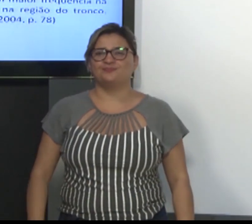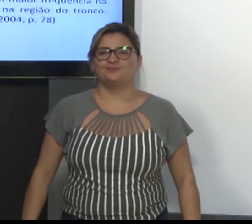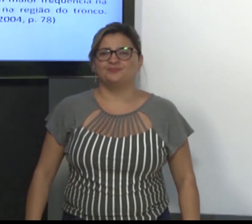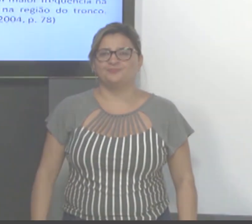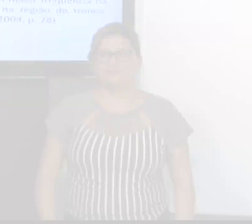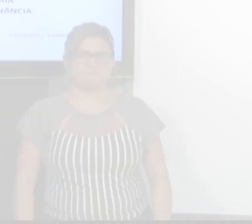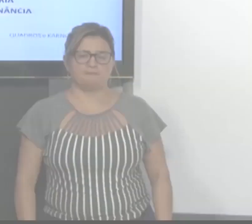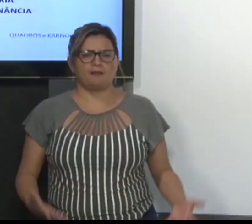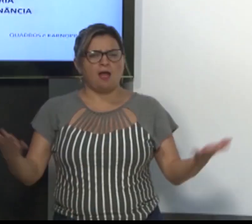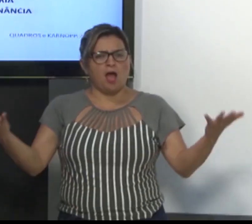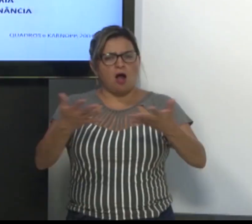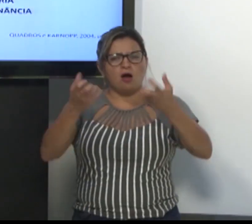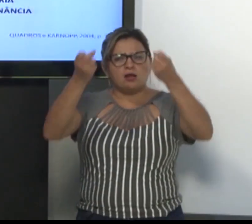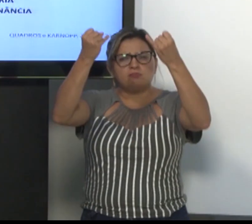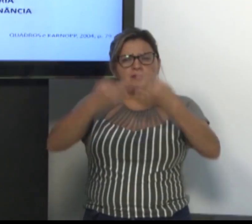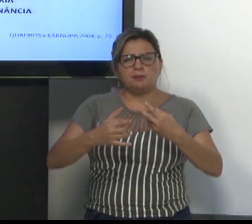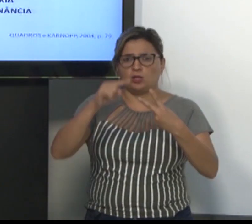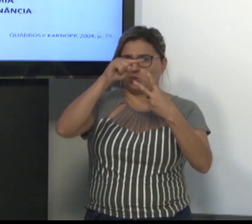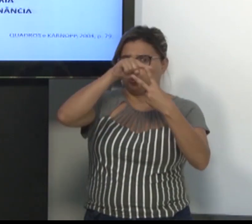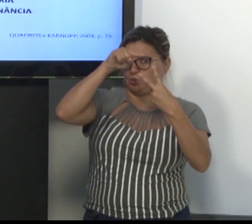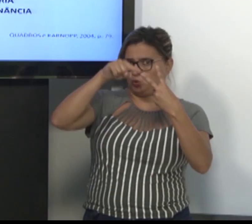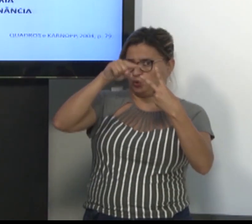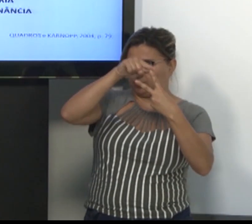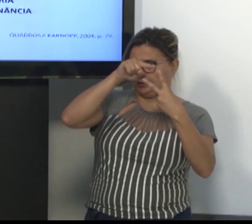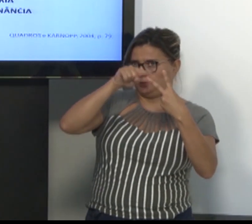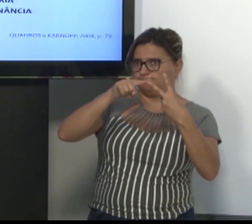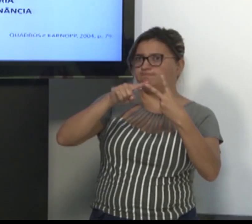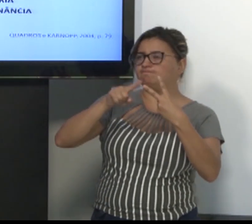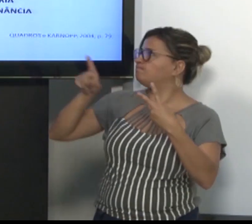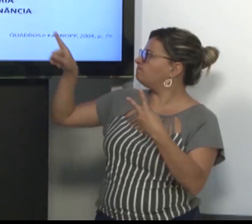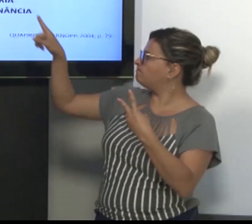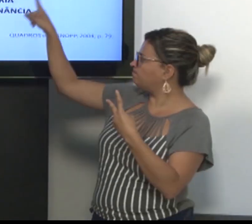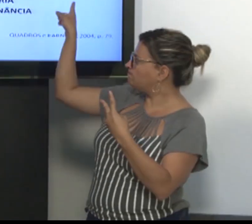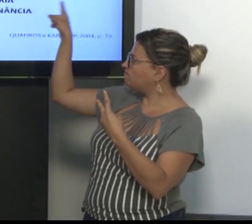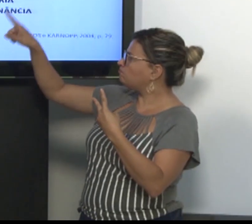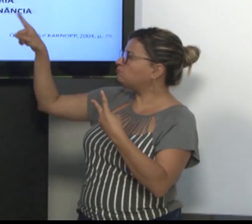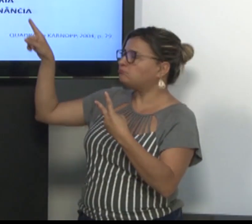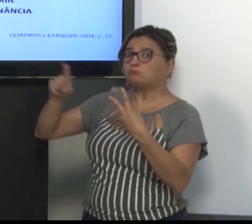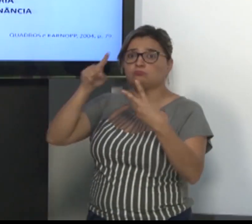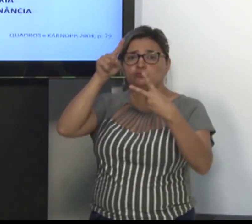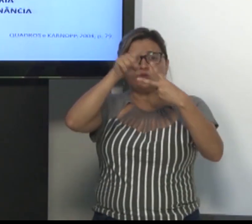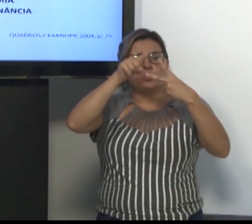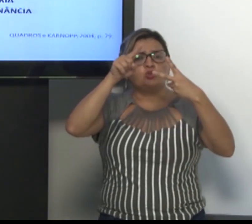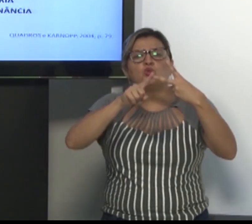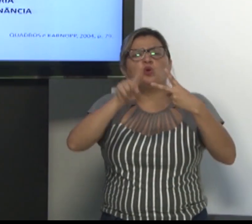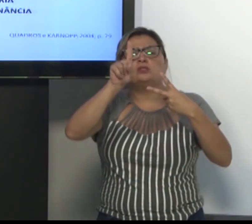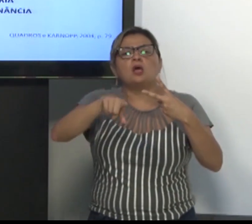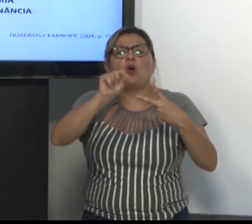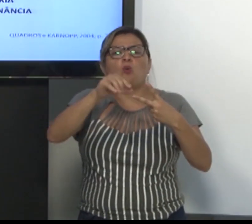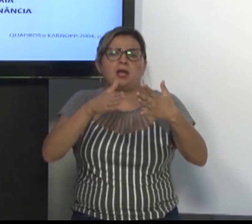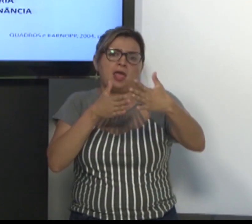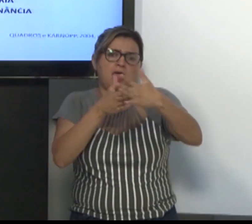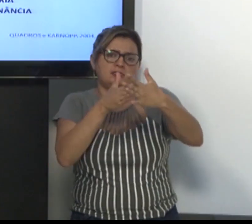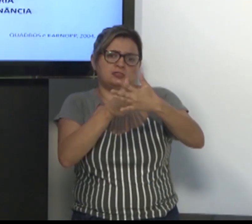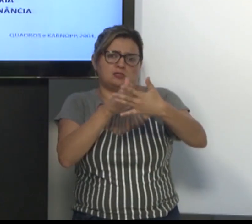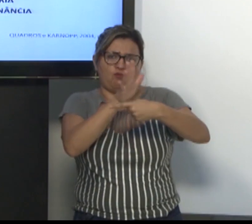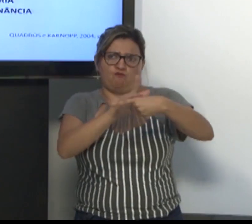Agora, eu vou explicar para vocês sobre a simetria e a dominância, que são restrições